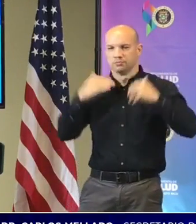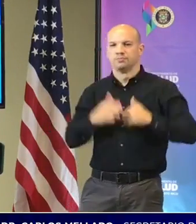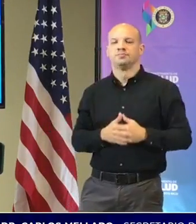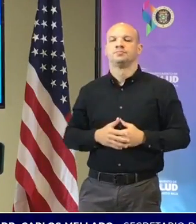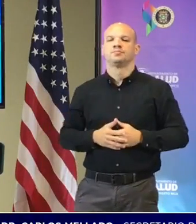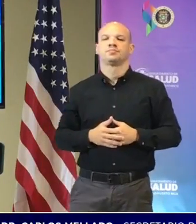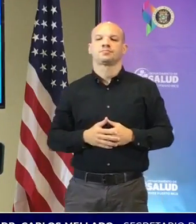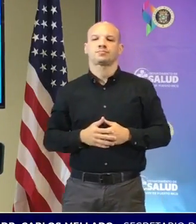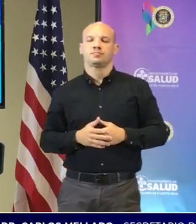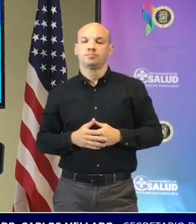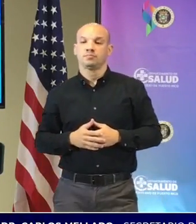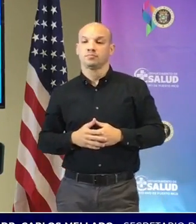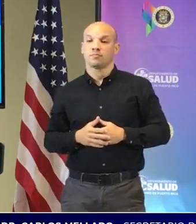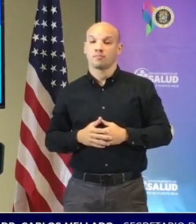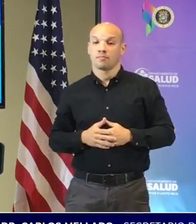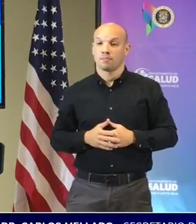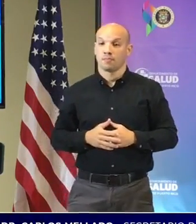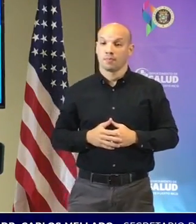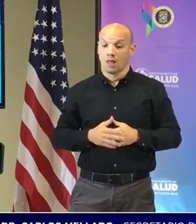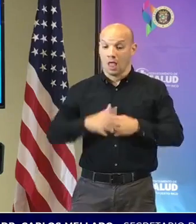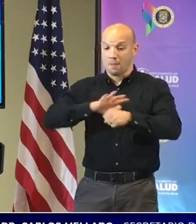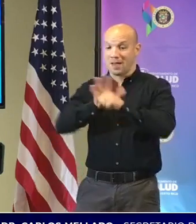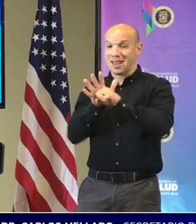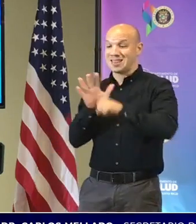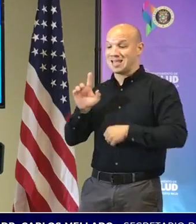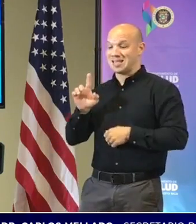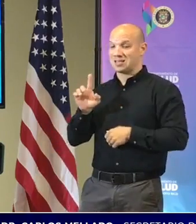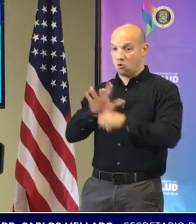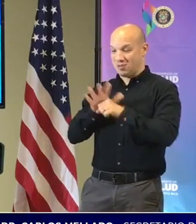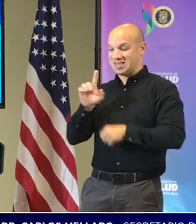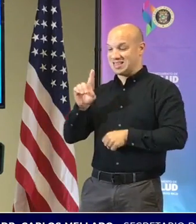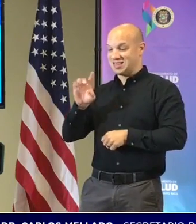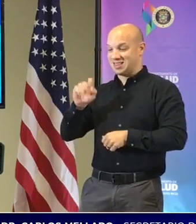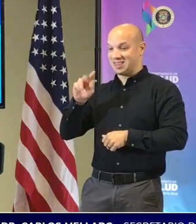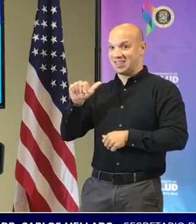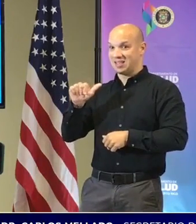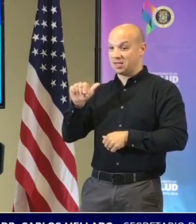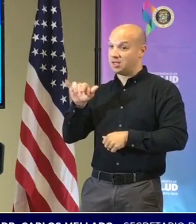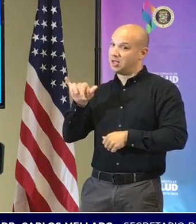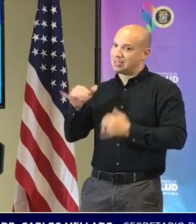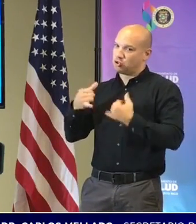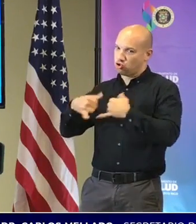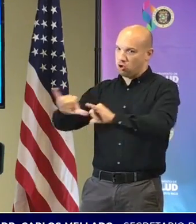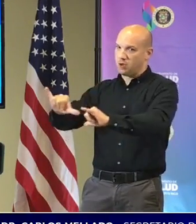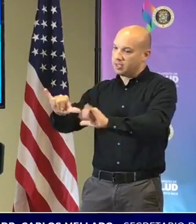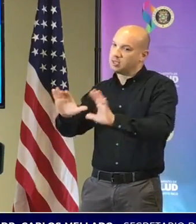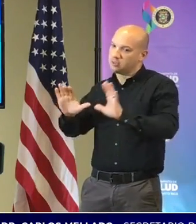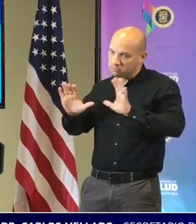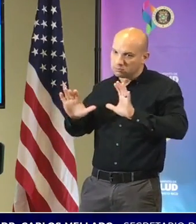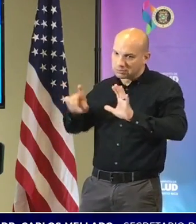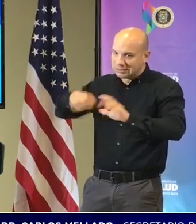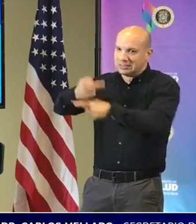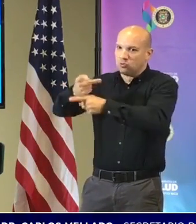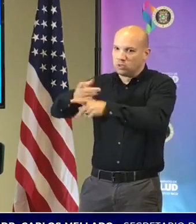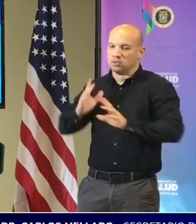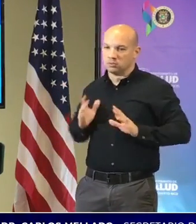la variante delta sigue siendo importante también verdad y como lo hemos dicho la tercera